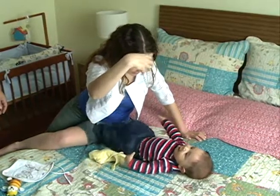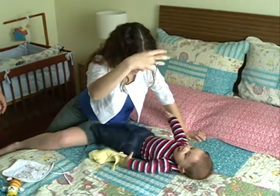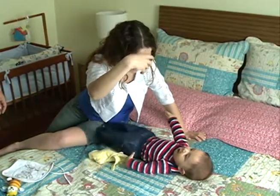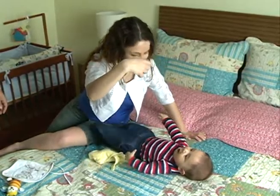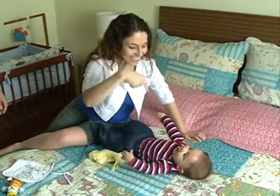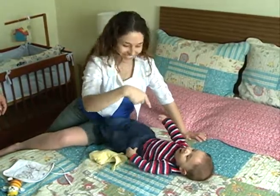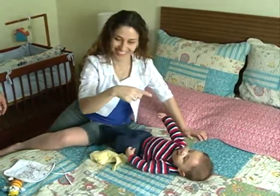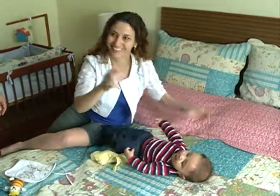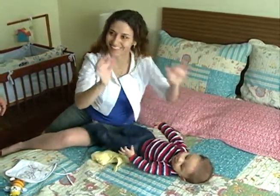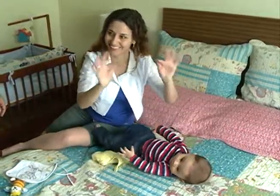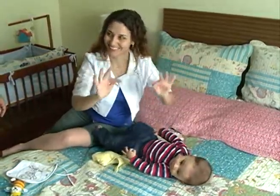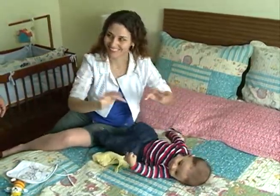Olha, ele está feliz.